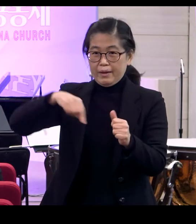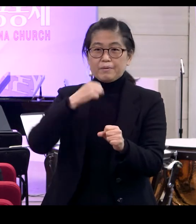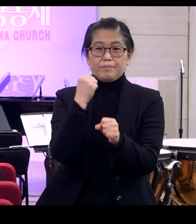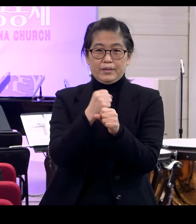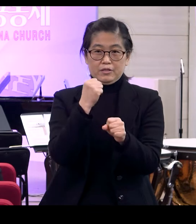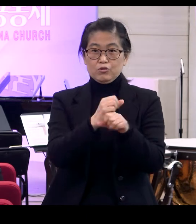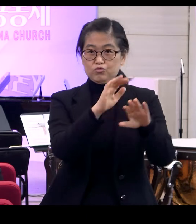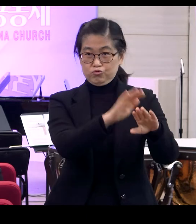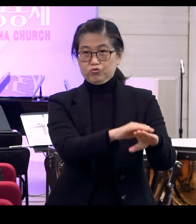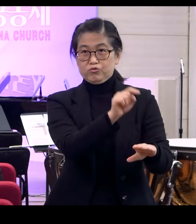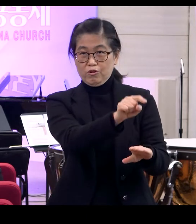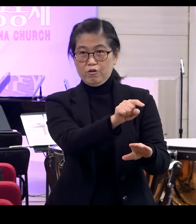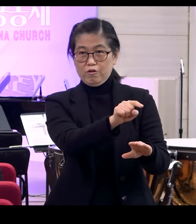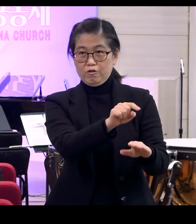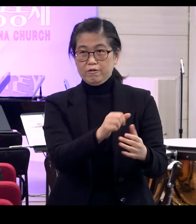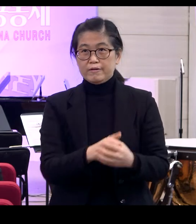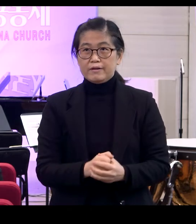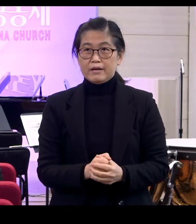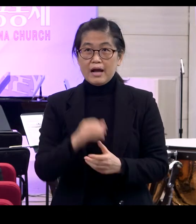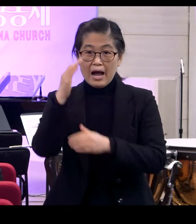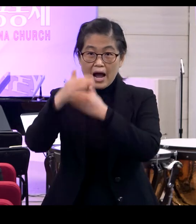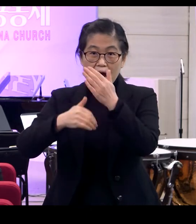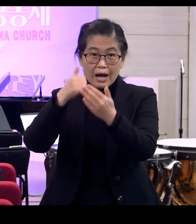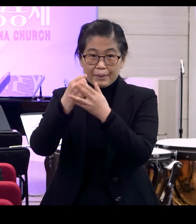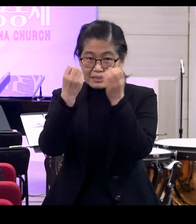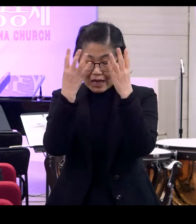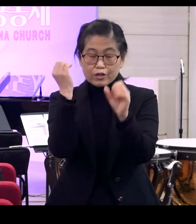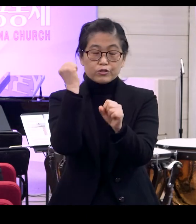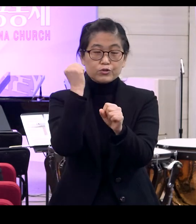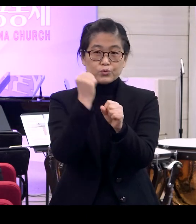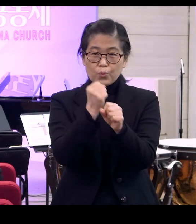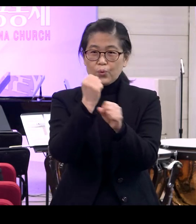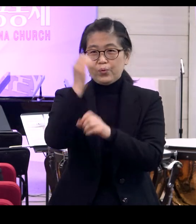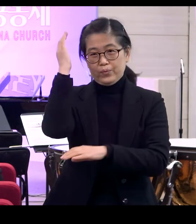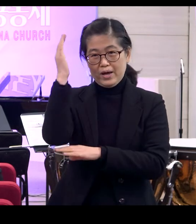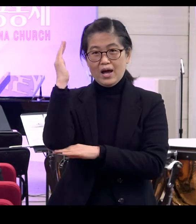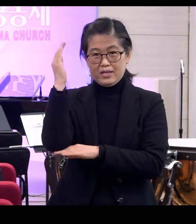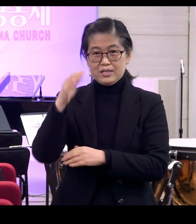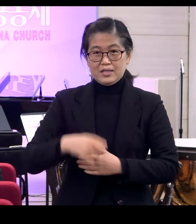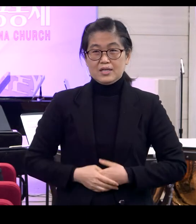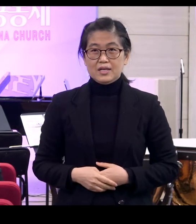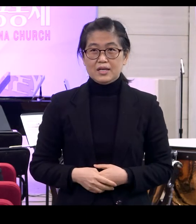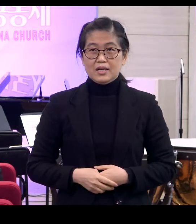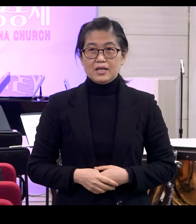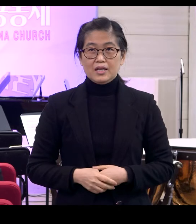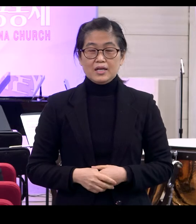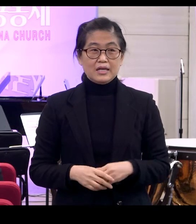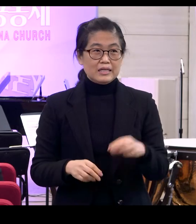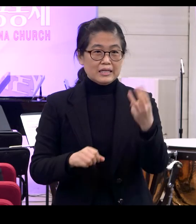이것이 바로 창조 이야기입니다 이게 하나님의 창조 이야기예요 지난 3월 6일